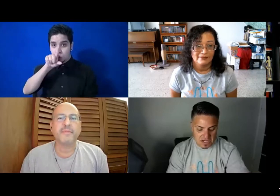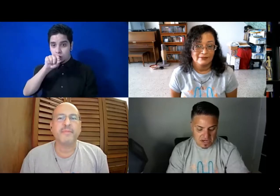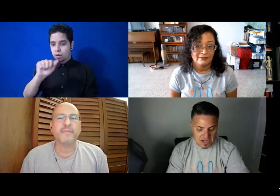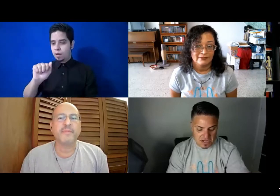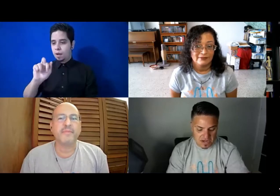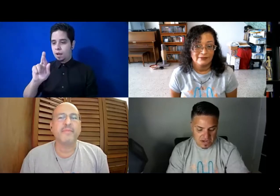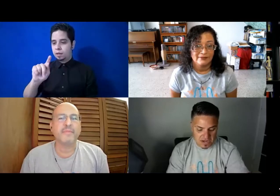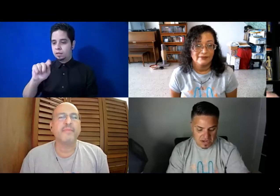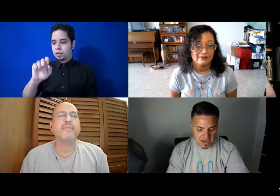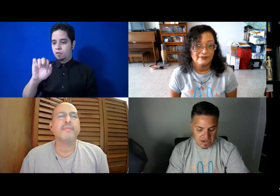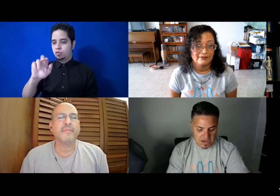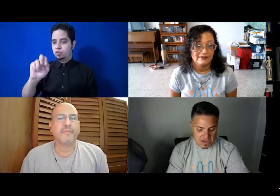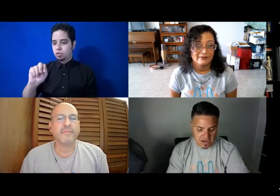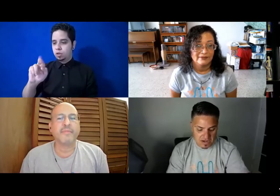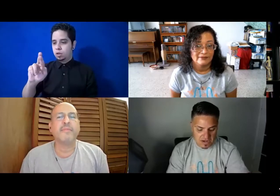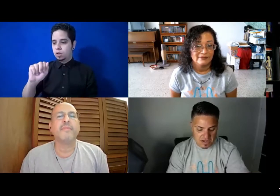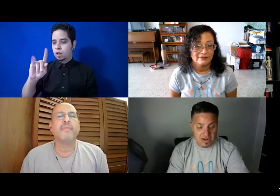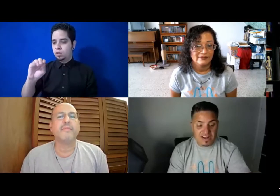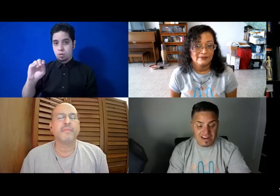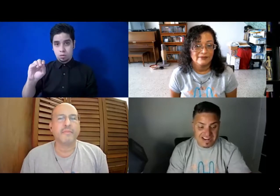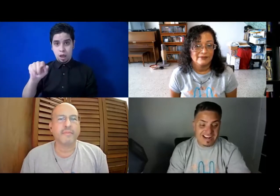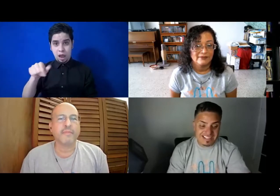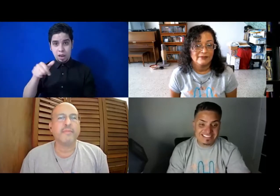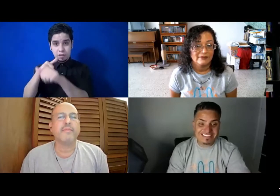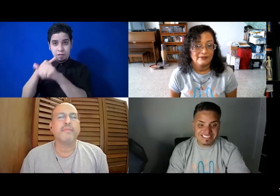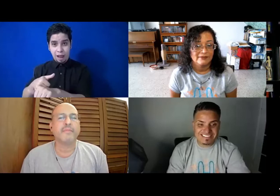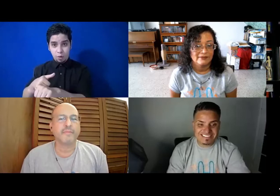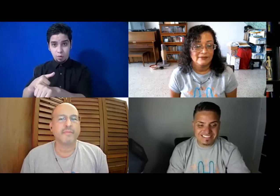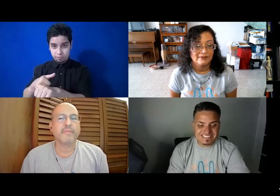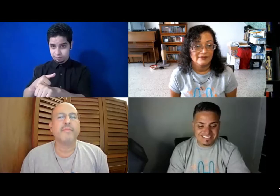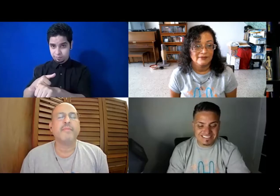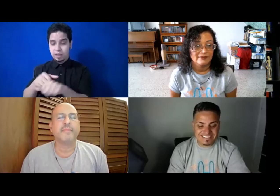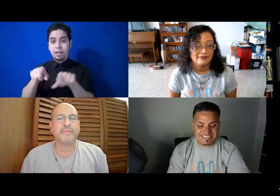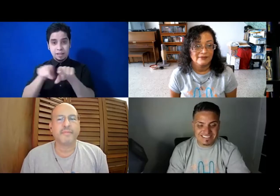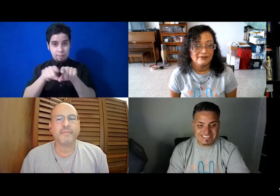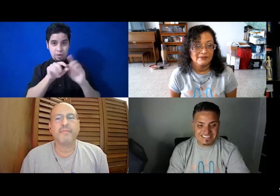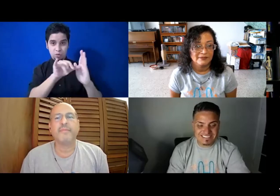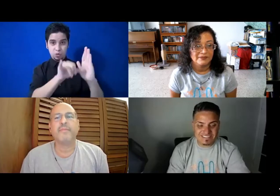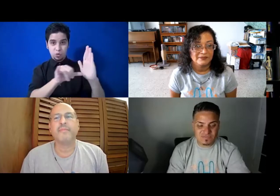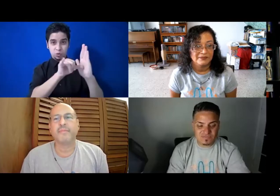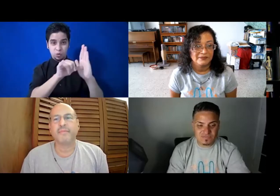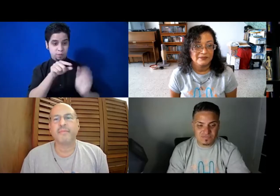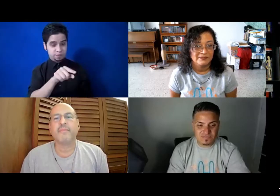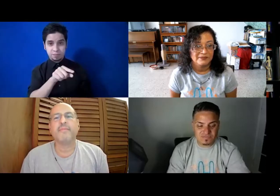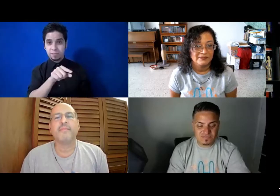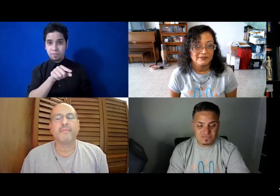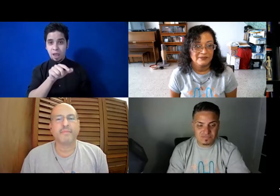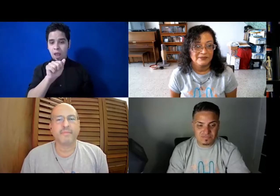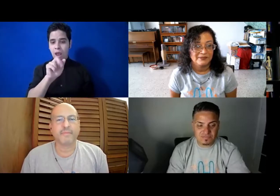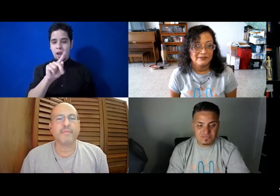Radio, me le dan follow, y también pueden encontrarnos en YouTube como Artefusión, y ahí es bien importante, porque